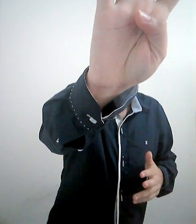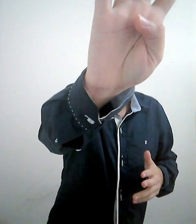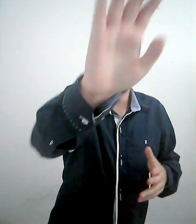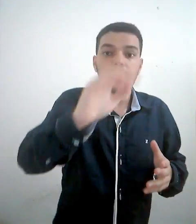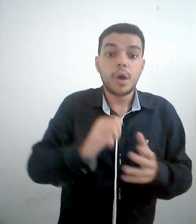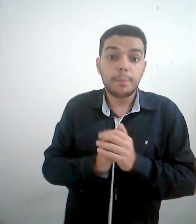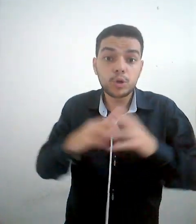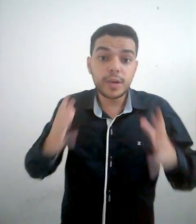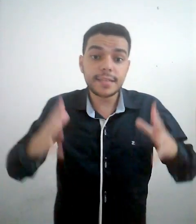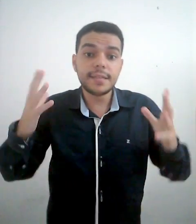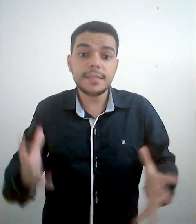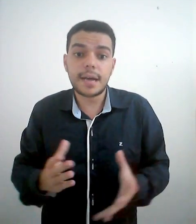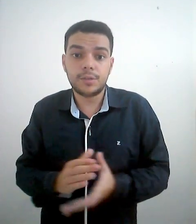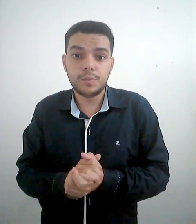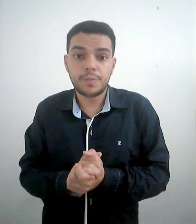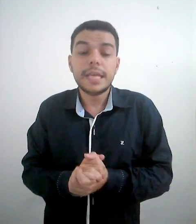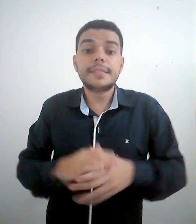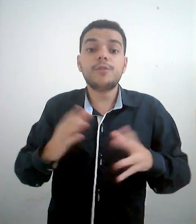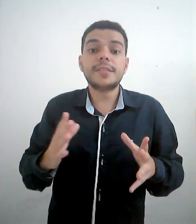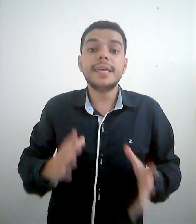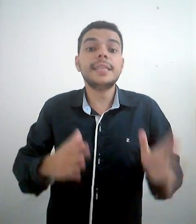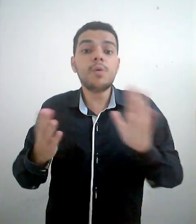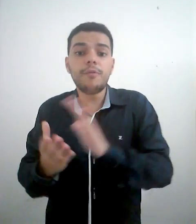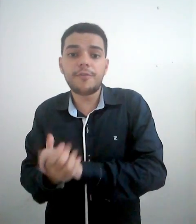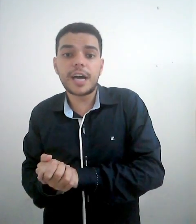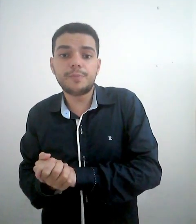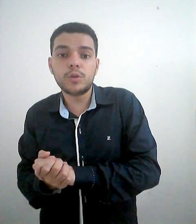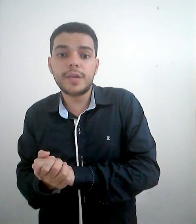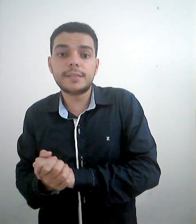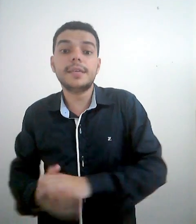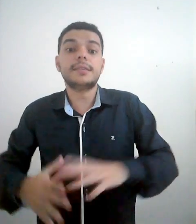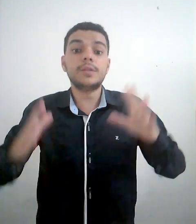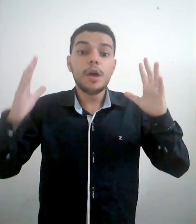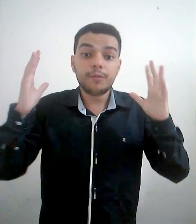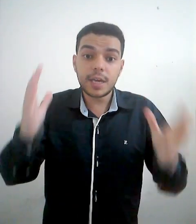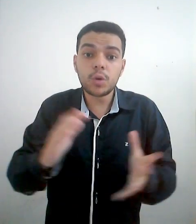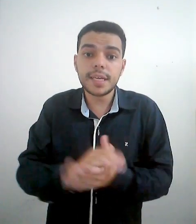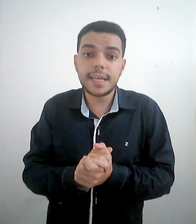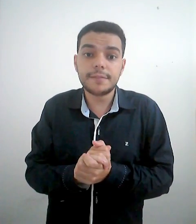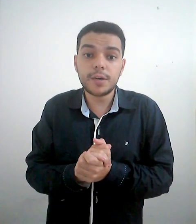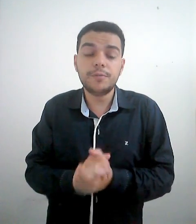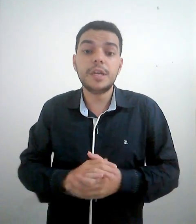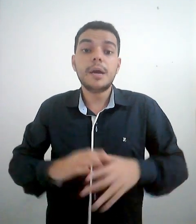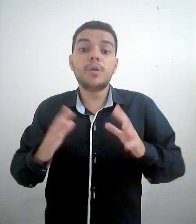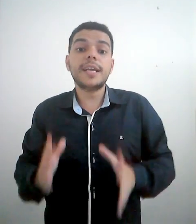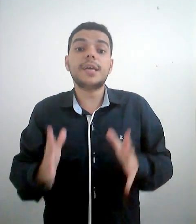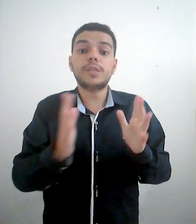4. Português sinalizado. Se você ainda não ouviu falar de português sinalizado, você com certeza vai ouvir. Porque esse é o